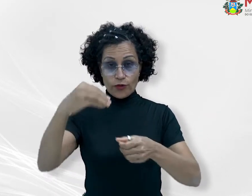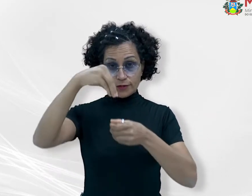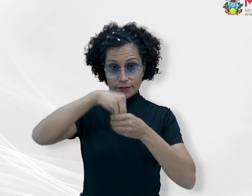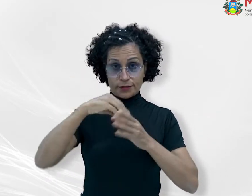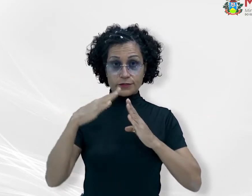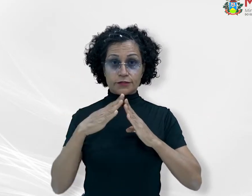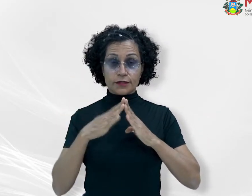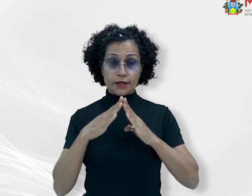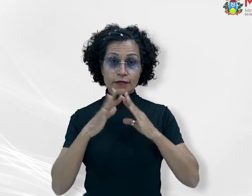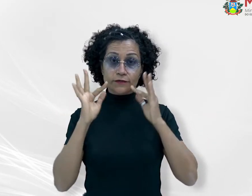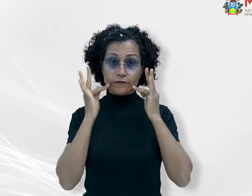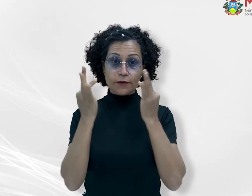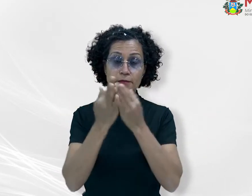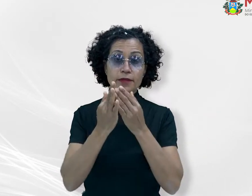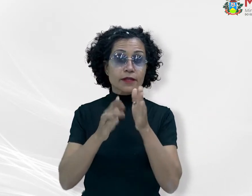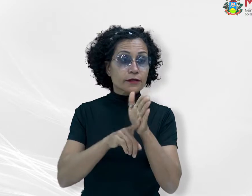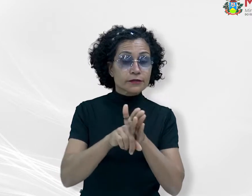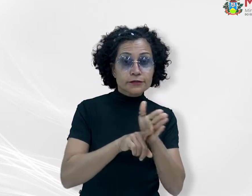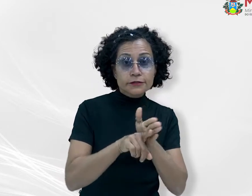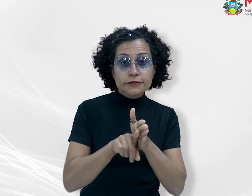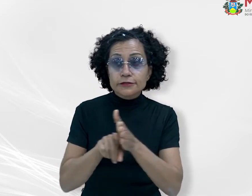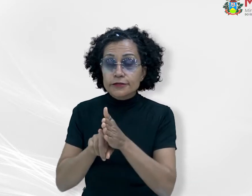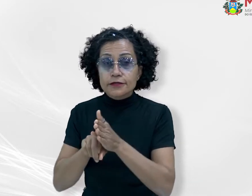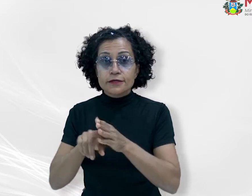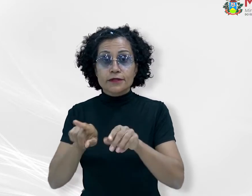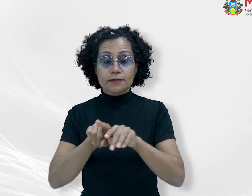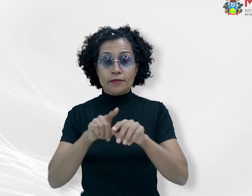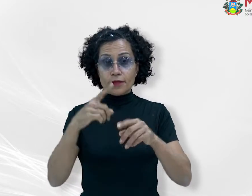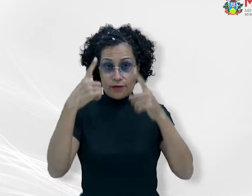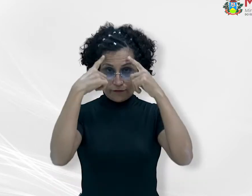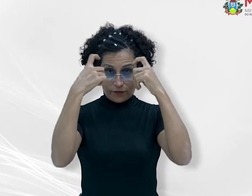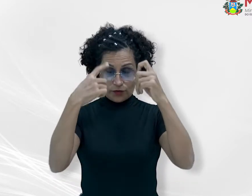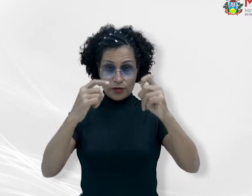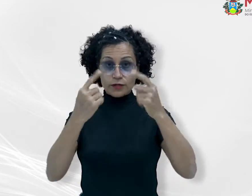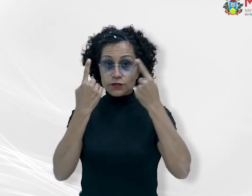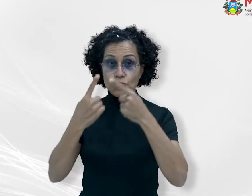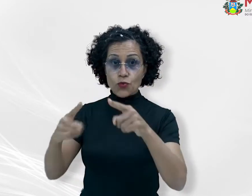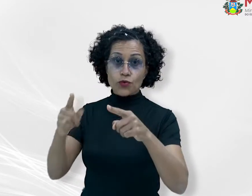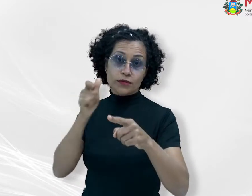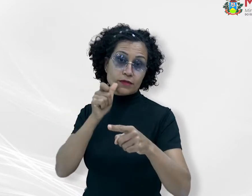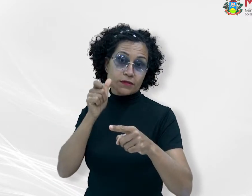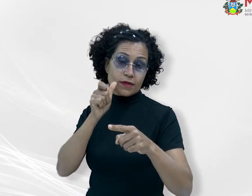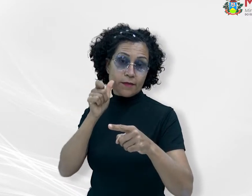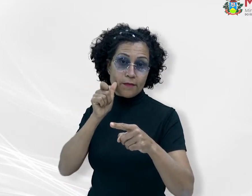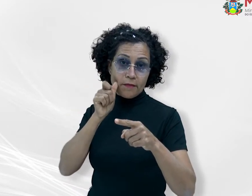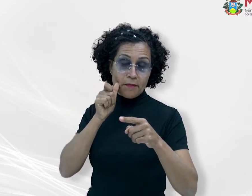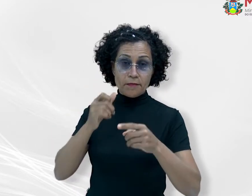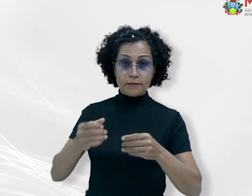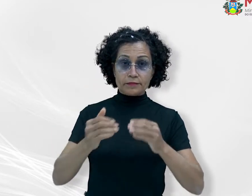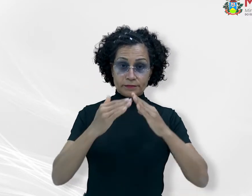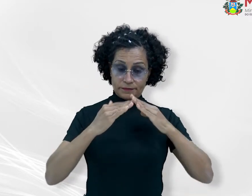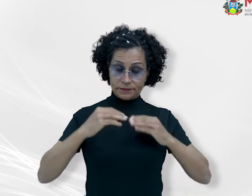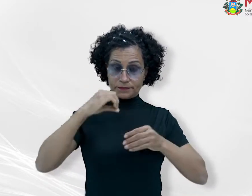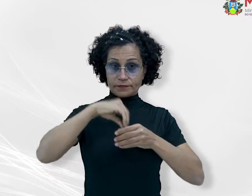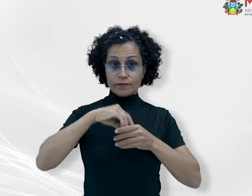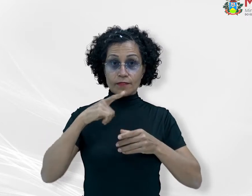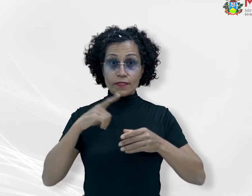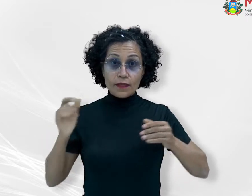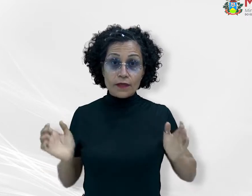de Apoio Operacional sobre Estudos de Violência Doméstica e Familiar contra Mulher e Gênero Feminino, tem fomentado em todo o Estado a